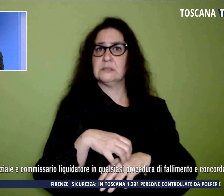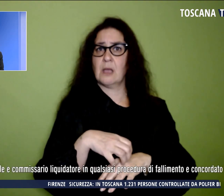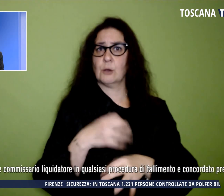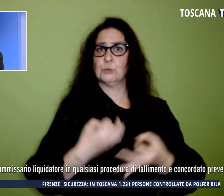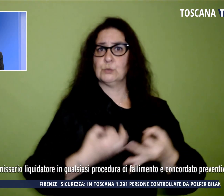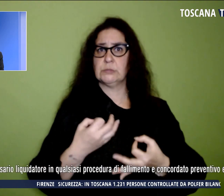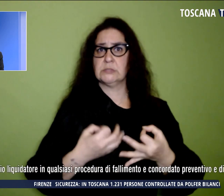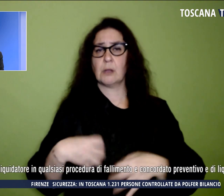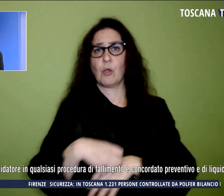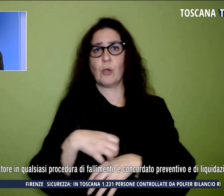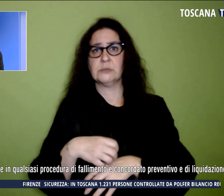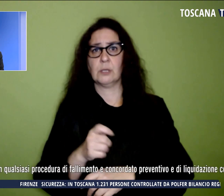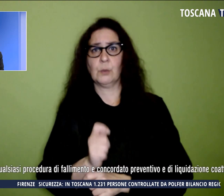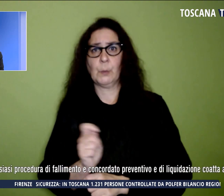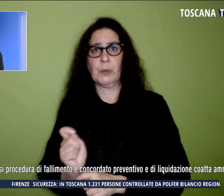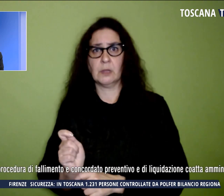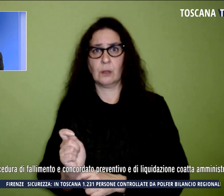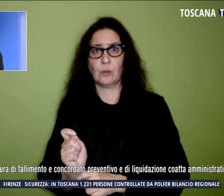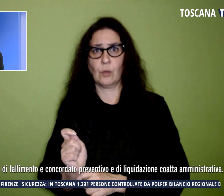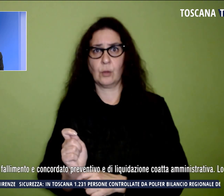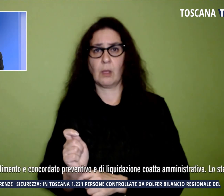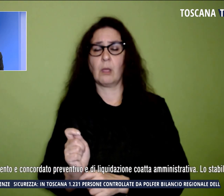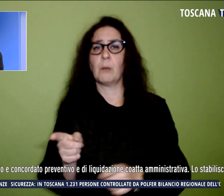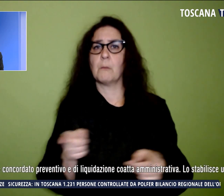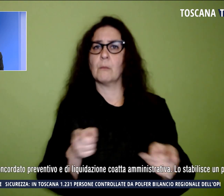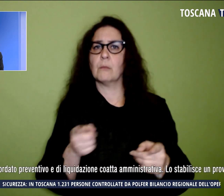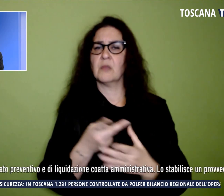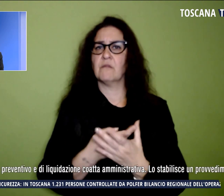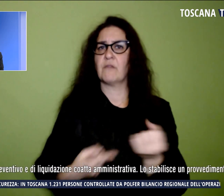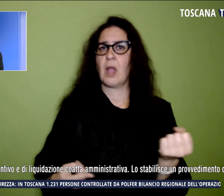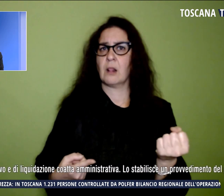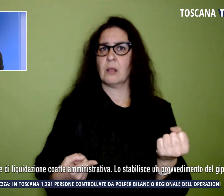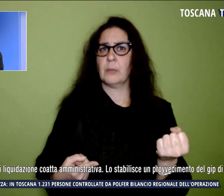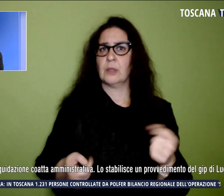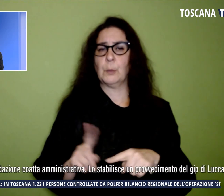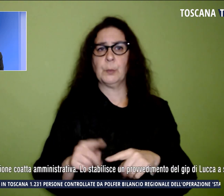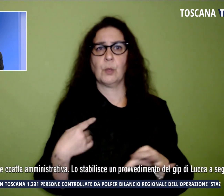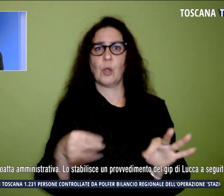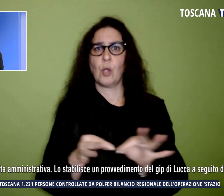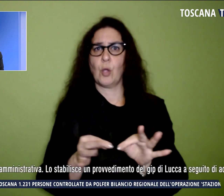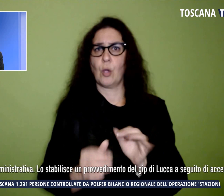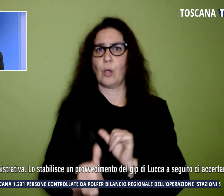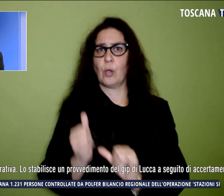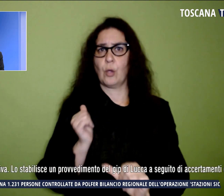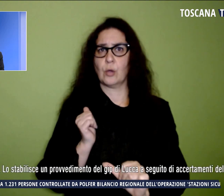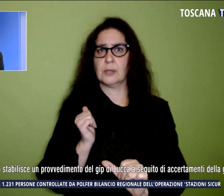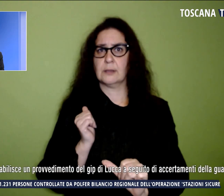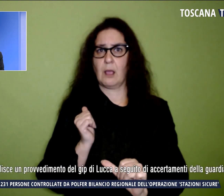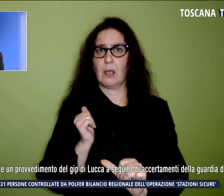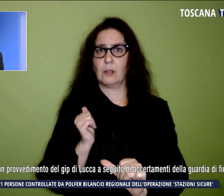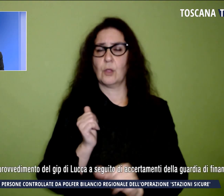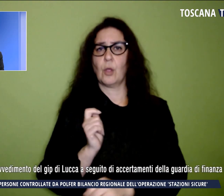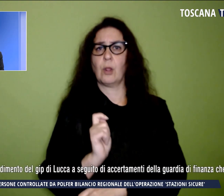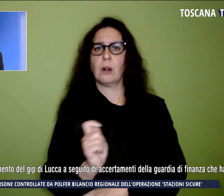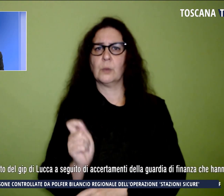qualsiasi procedura di fallimento e concordato preventivo e di liquidazione coattiva